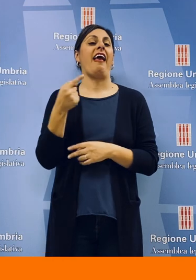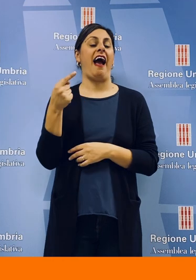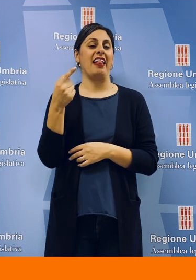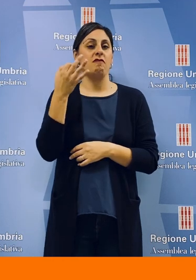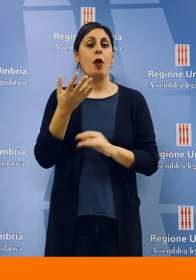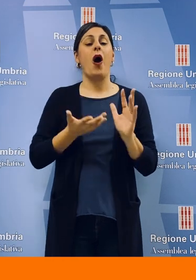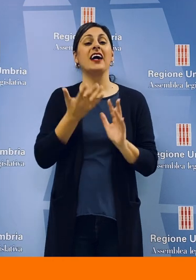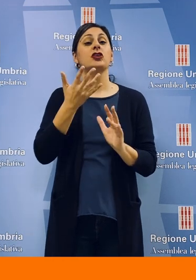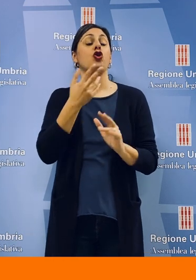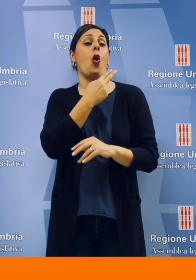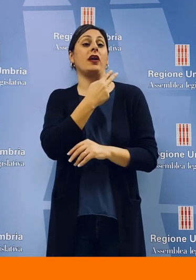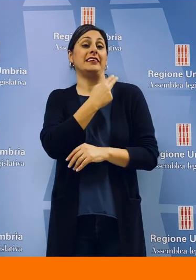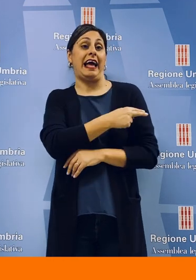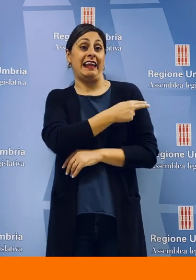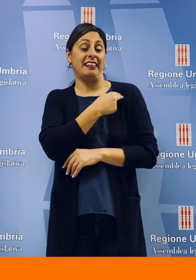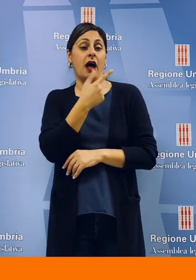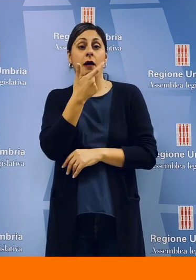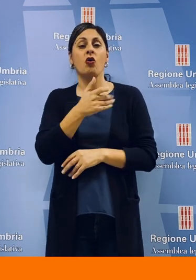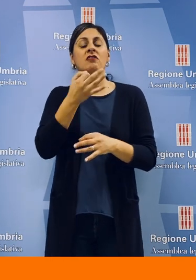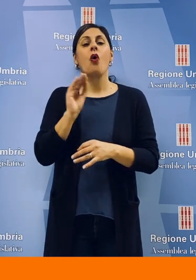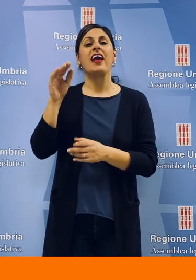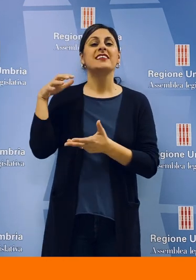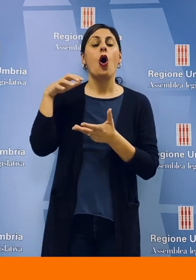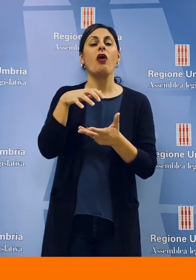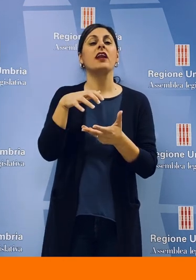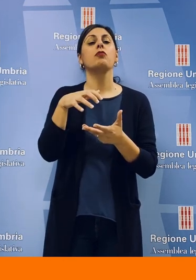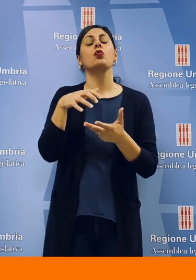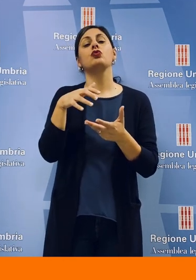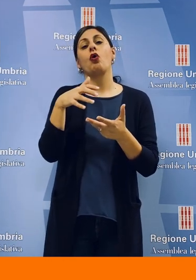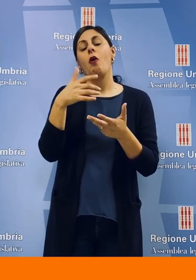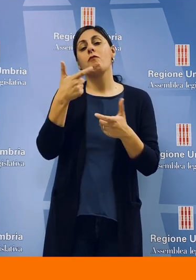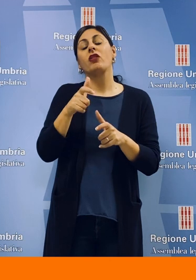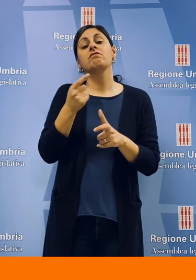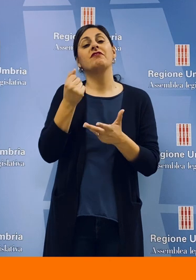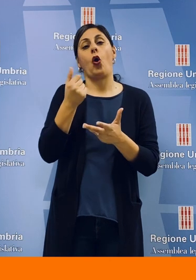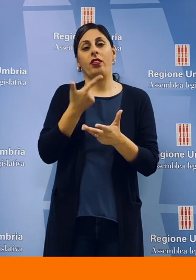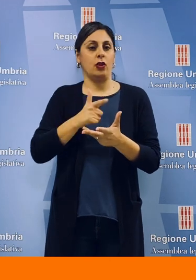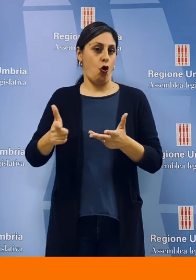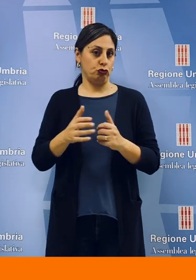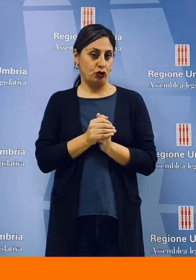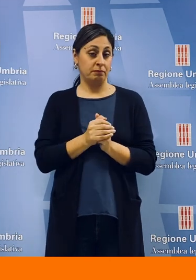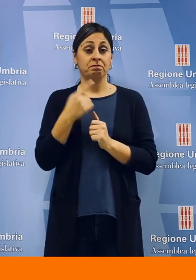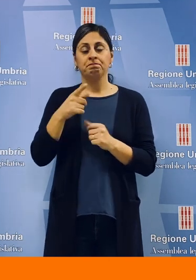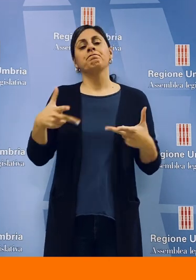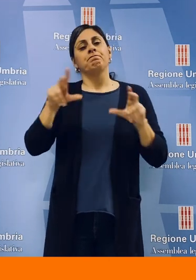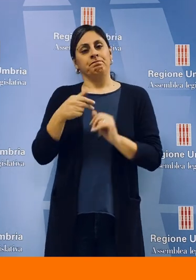prima respinta, mentre alla seconda c'è stata risposta negativa dell'assessore alla sanità in merito alla richiesta di contributi